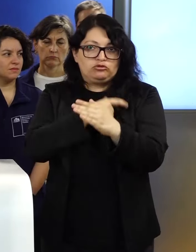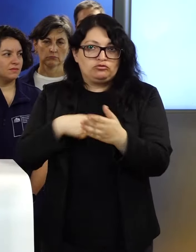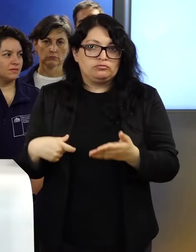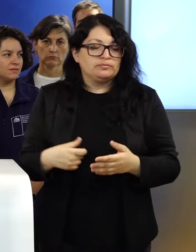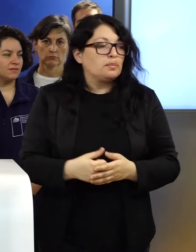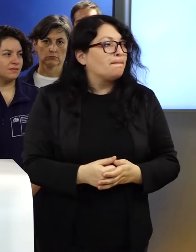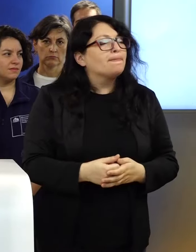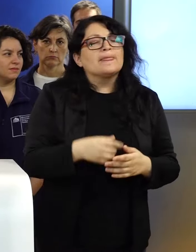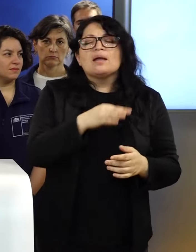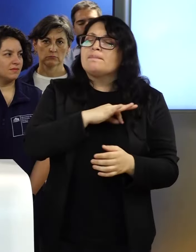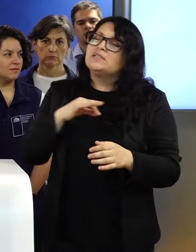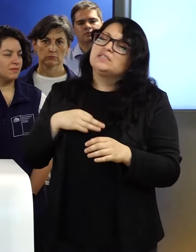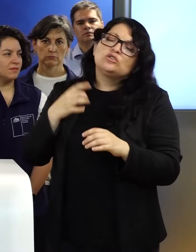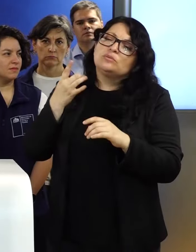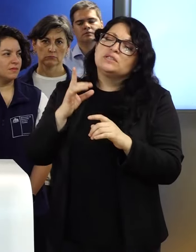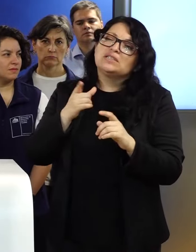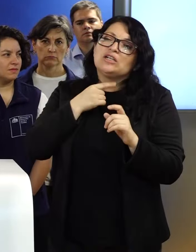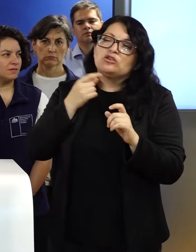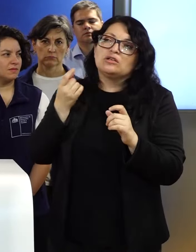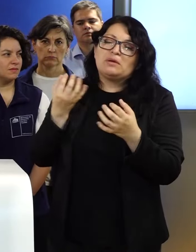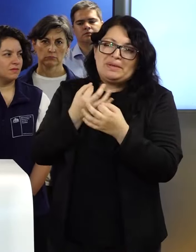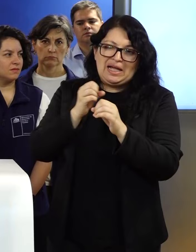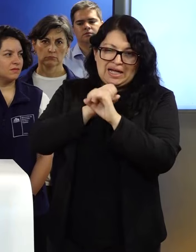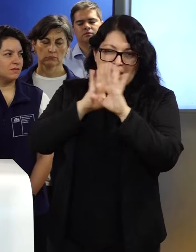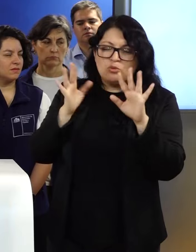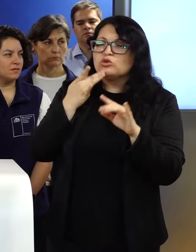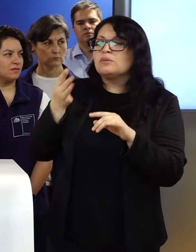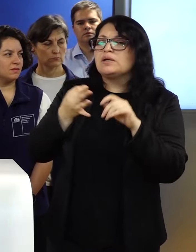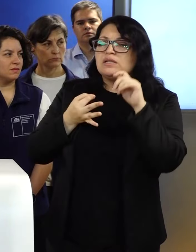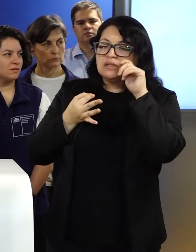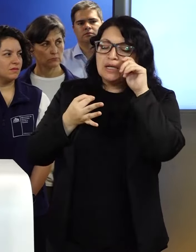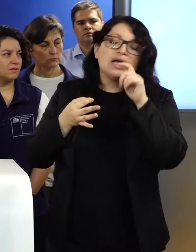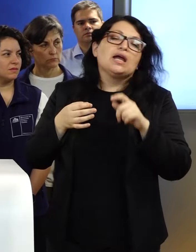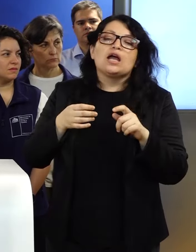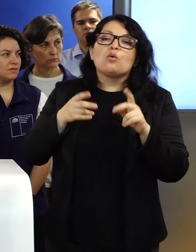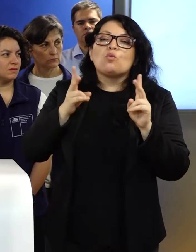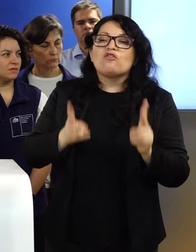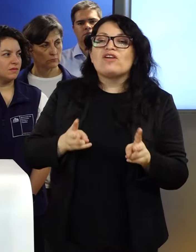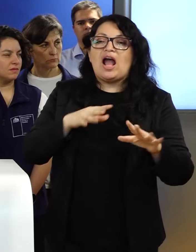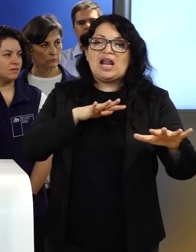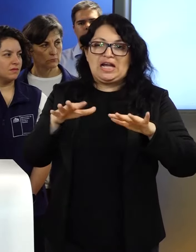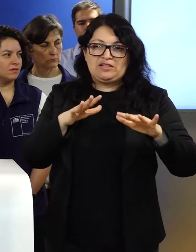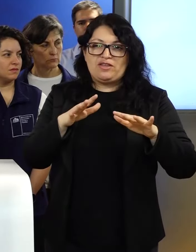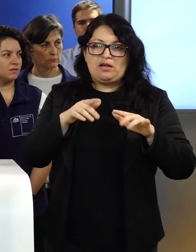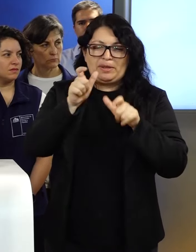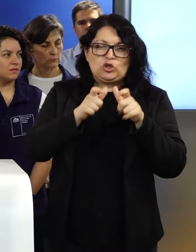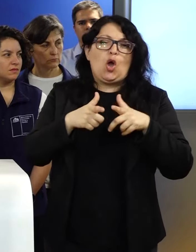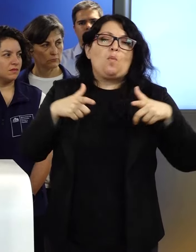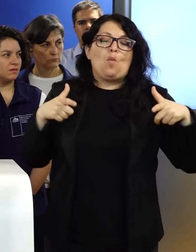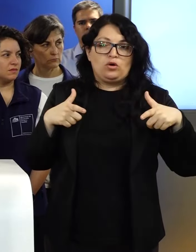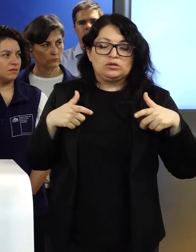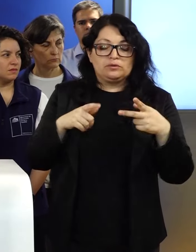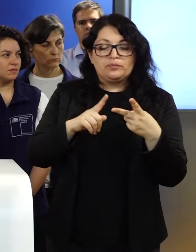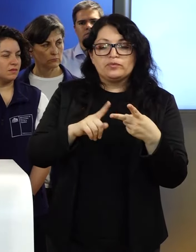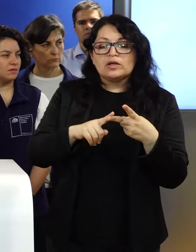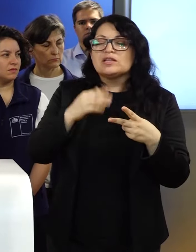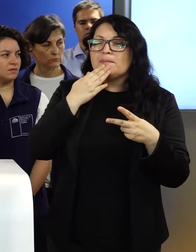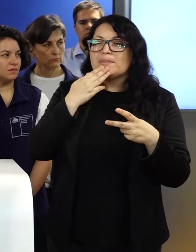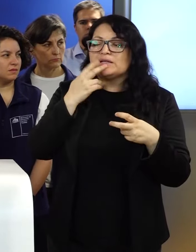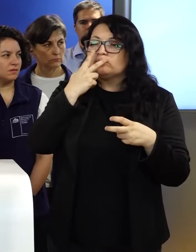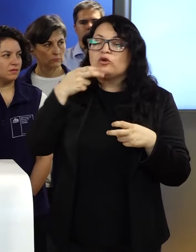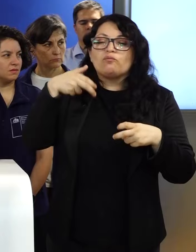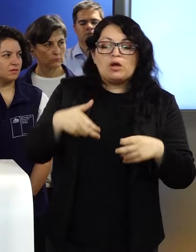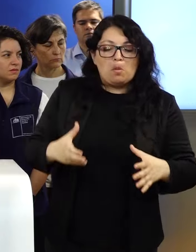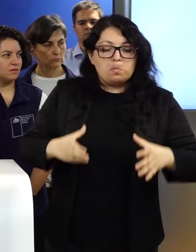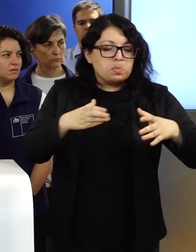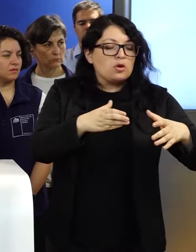Ministra, solo para que quede bien claro, usted señalaba que se mantiene el bando que restringe los eventos masivos en toda la región. ¿La prohibición de transportar combustible